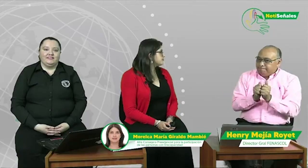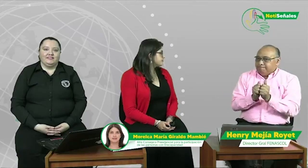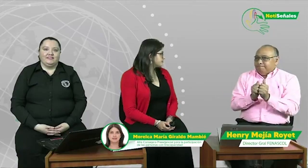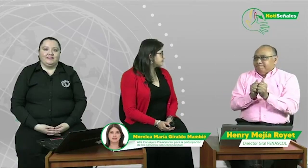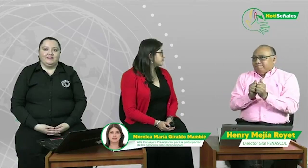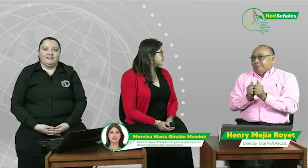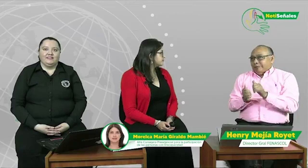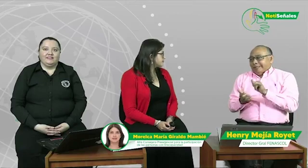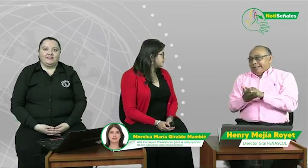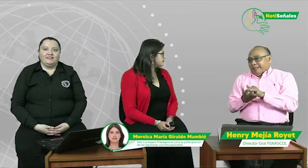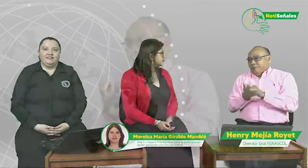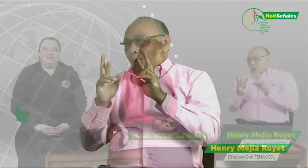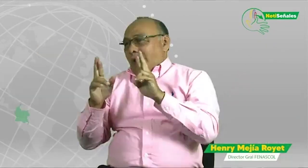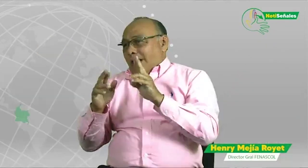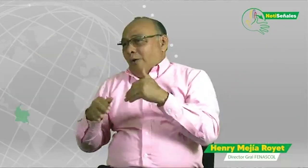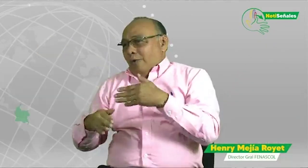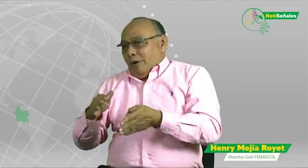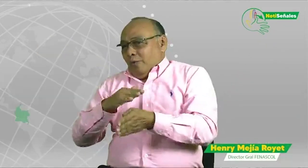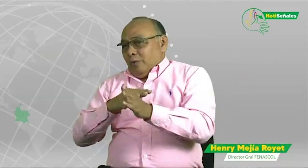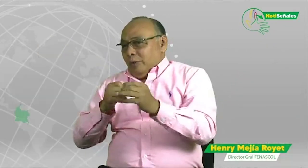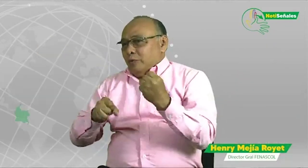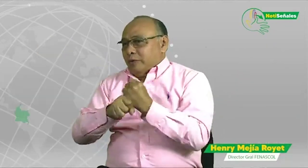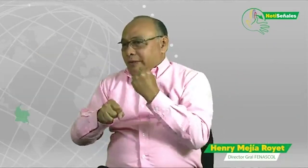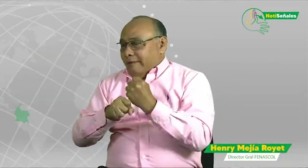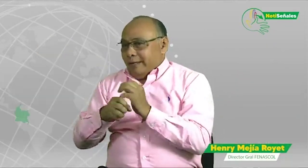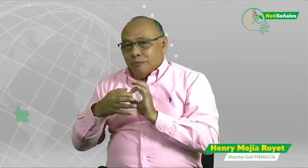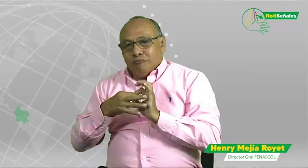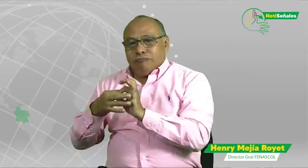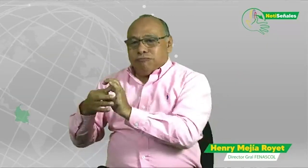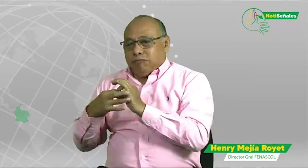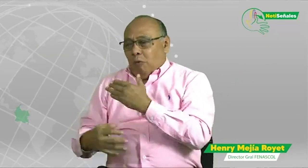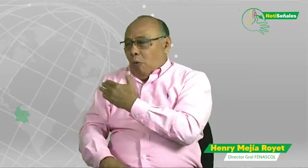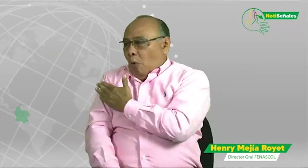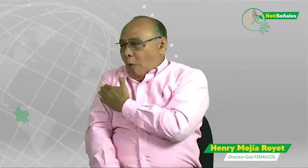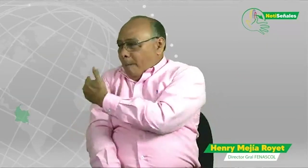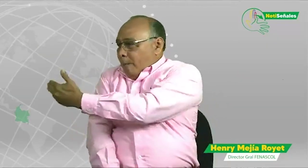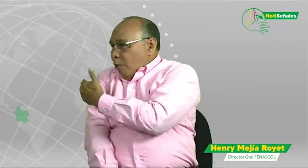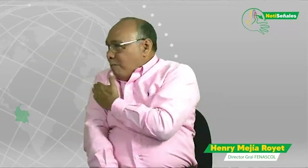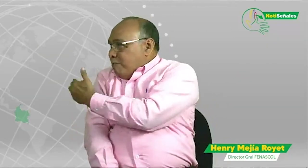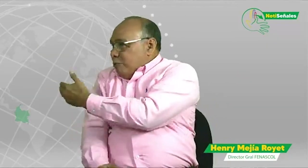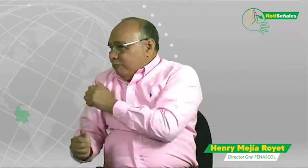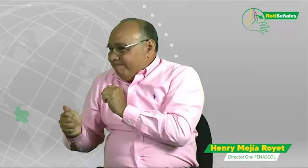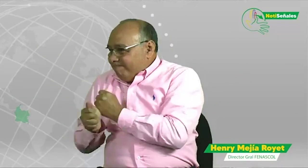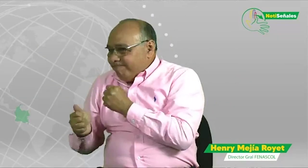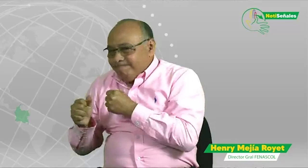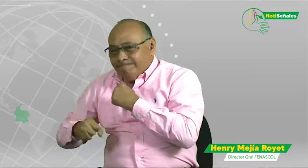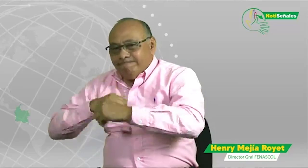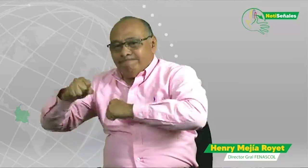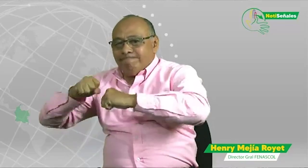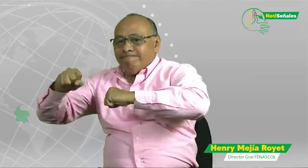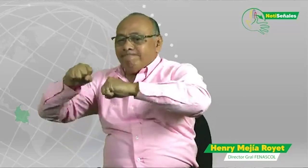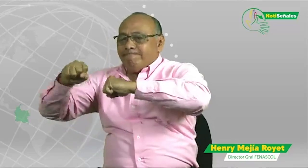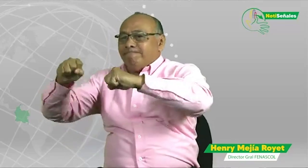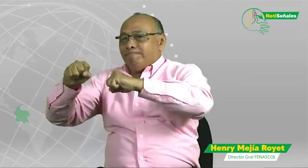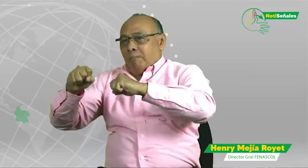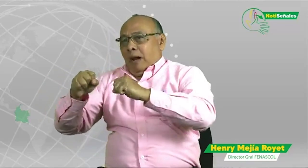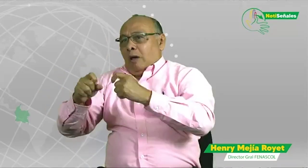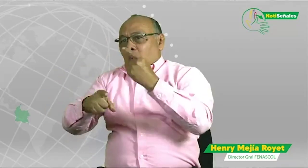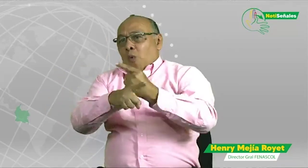que se cuente con las personas con discapacidad en esta clase de diseño de políticas esperamos que podamos trabajar hombro a